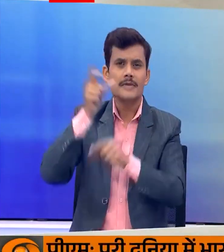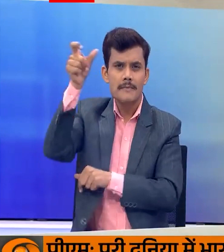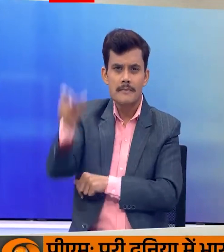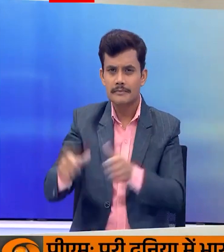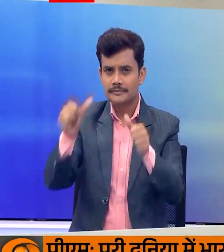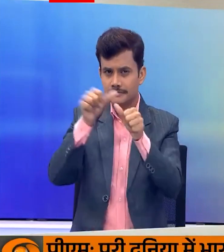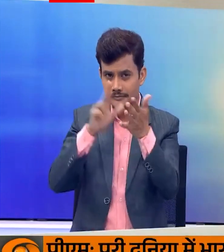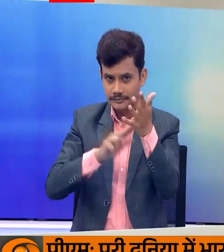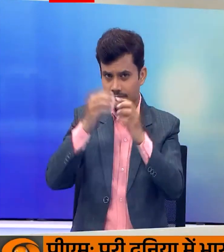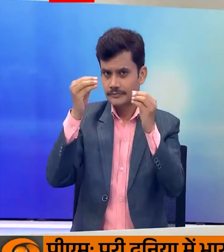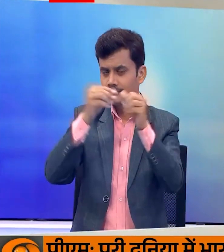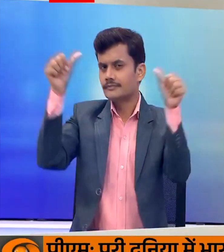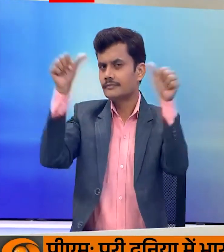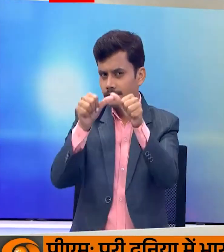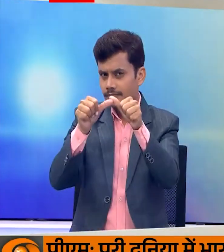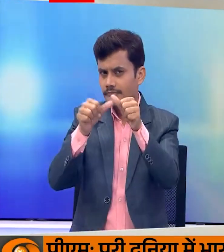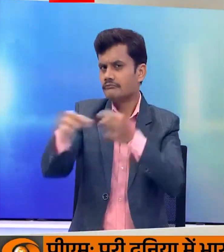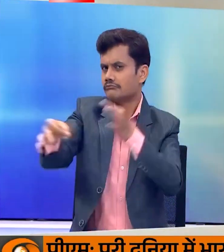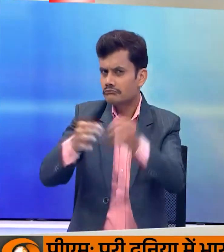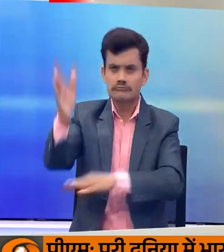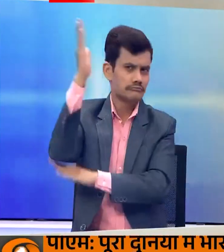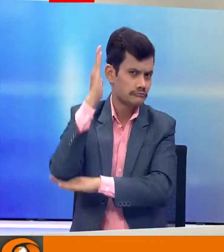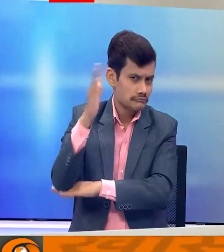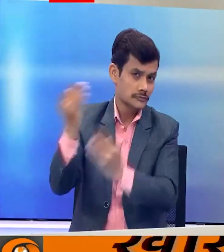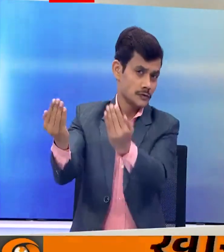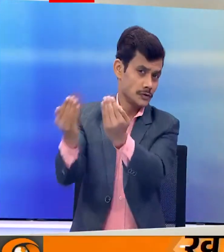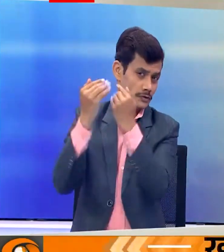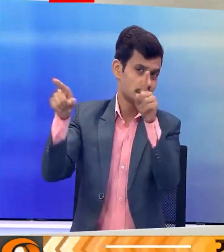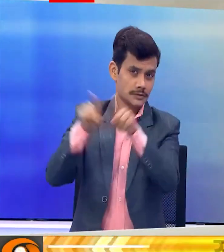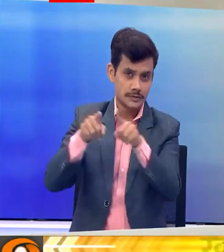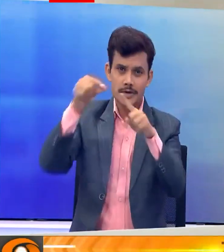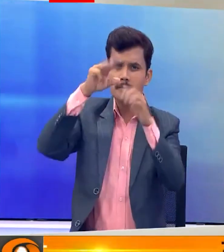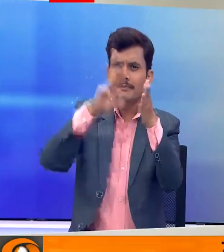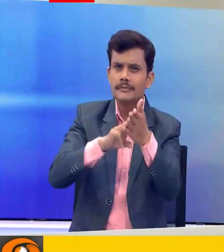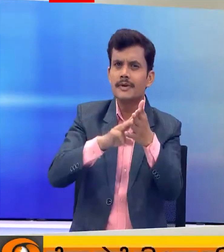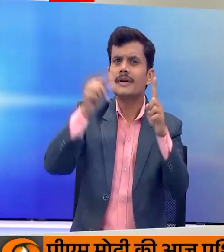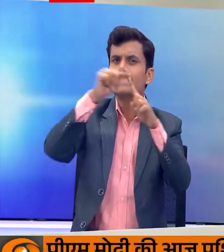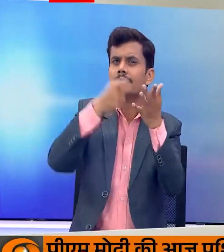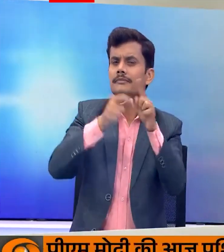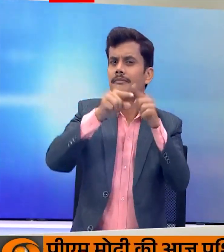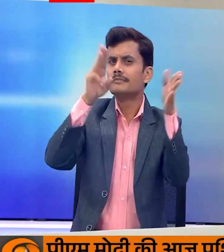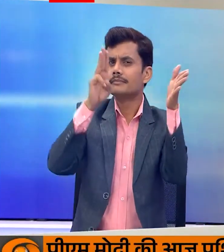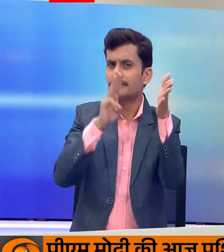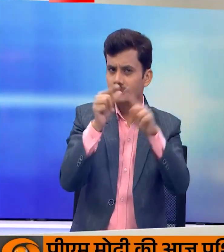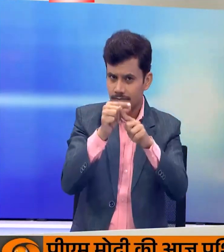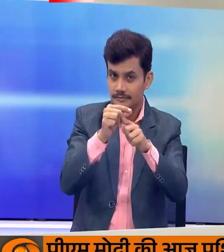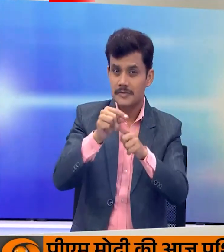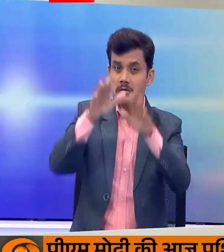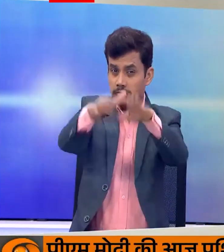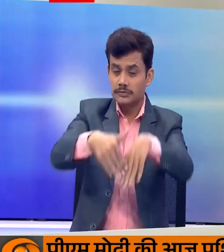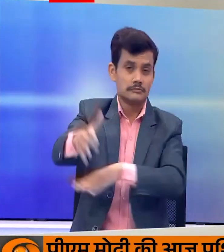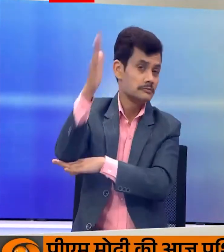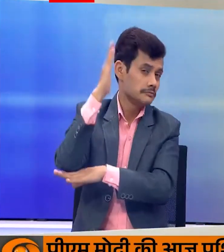के लिए चुनाव प्रचार करेंगे वहीं बालासोर में प्रधान मंत्री प्रताप चंद्र सारंकी ये समर्थन में चुनावी जन